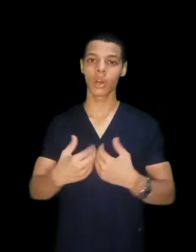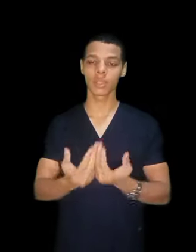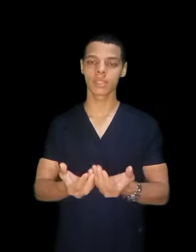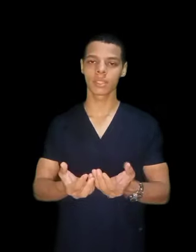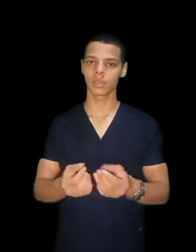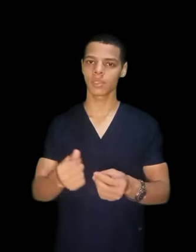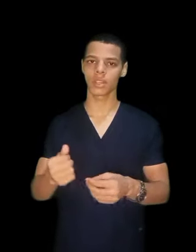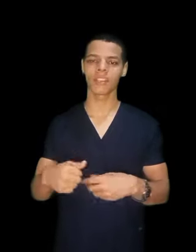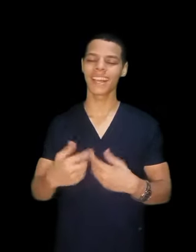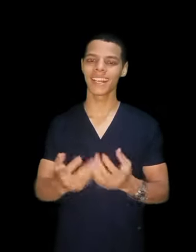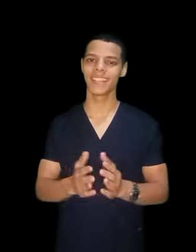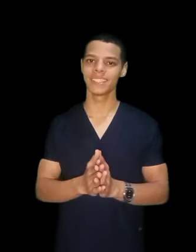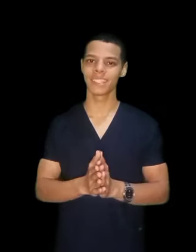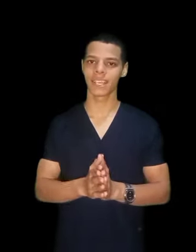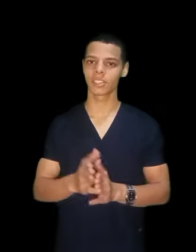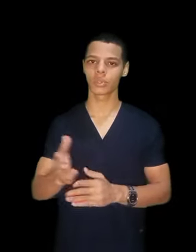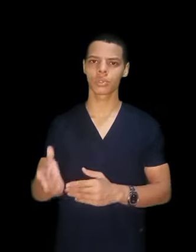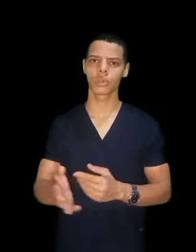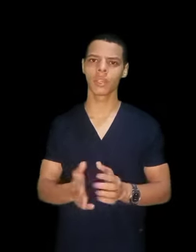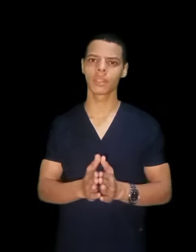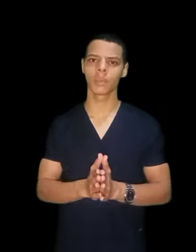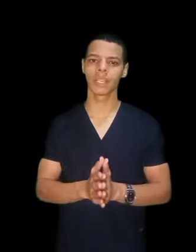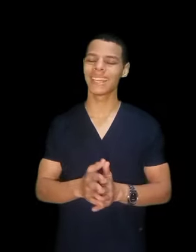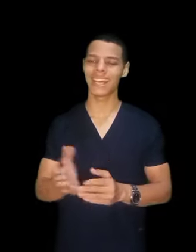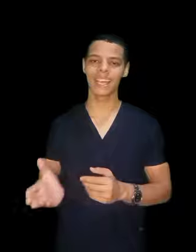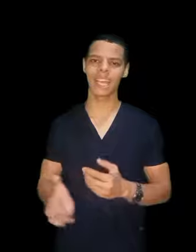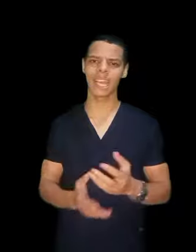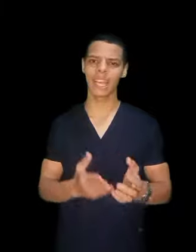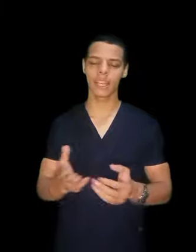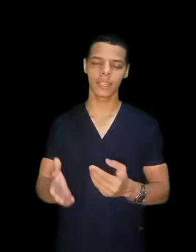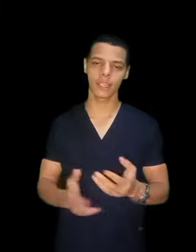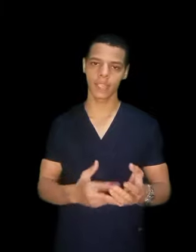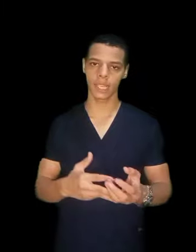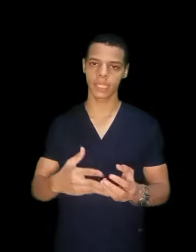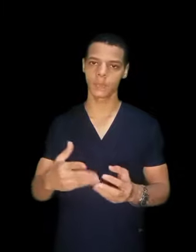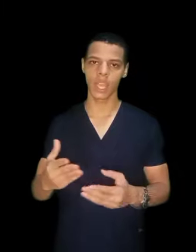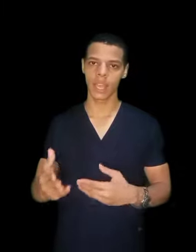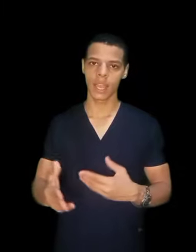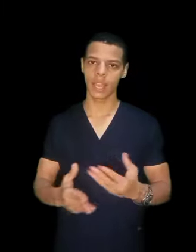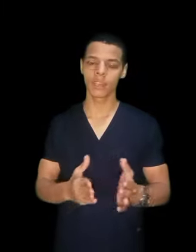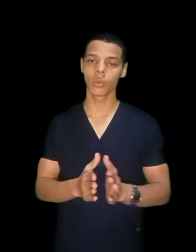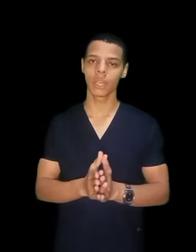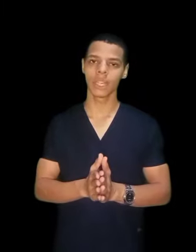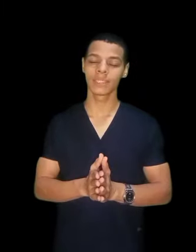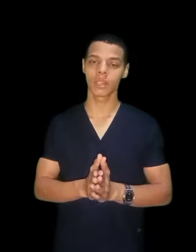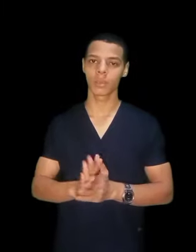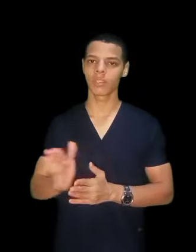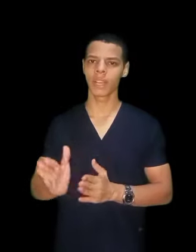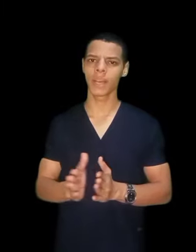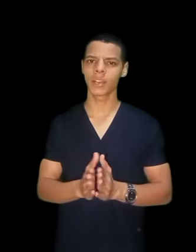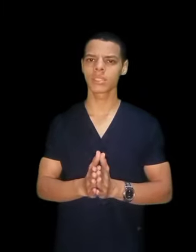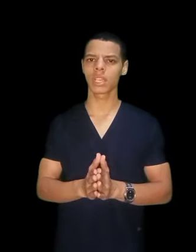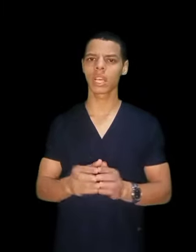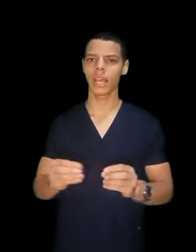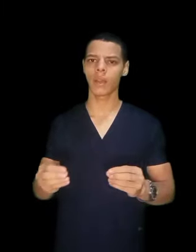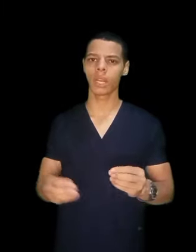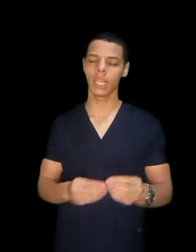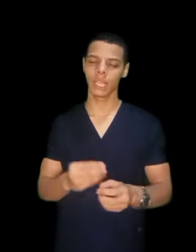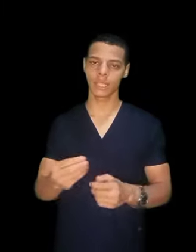الخاص مصارفها عالية جدا عنش نخش كلية التمريد اقل حاجة اقل يعني اقل كلية التمريد في جامعة خاصة حوالي